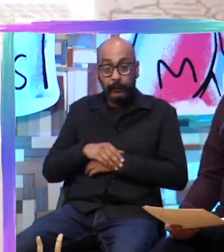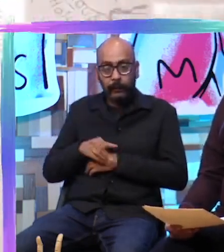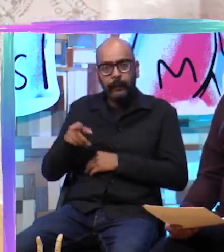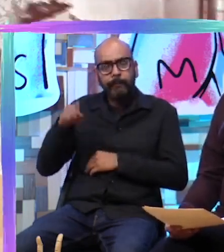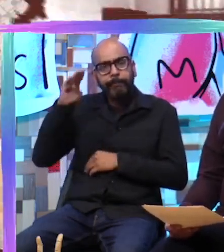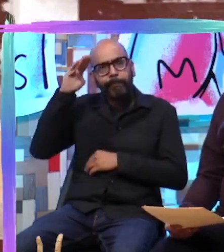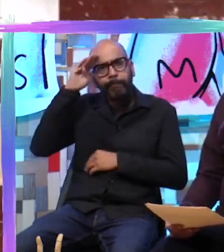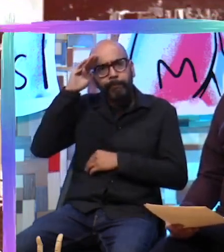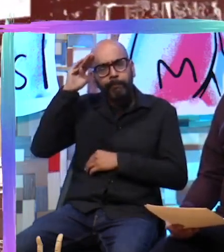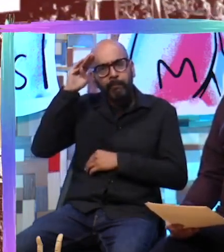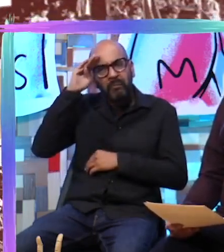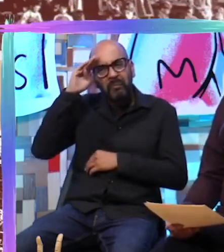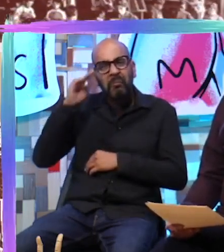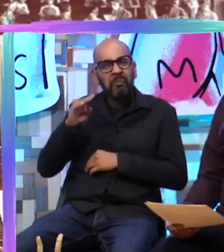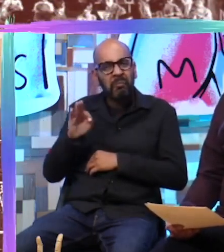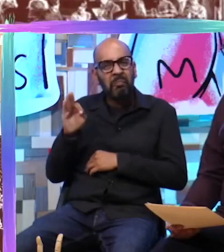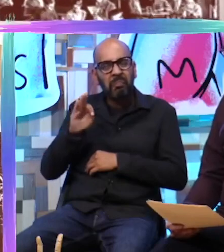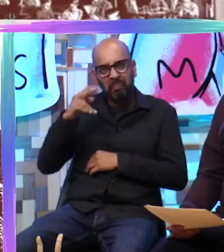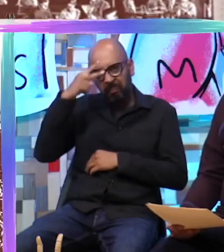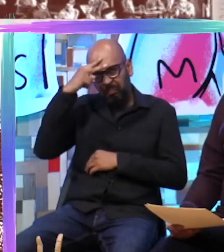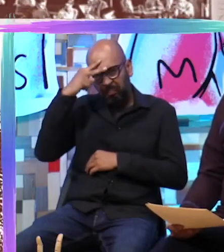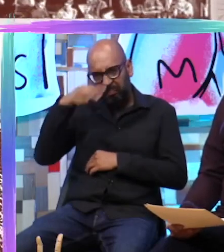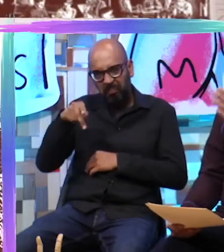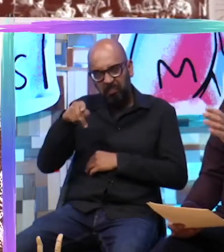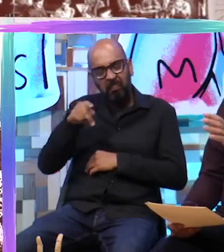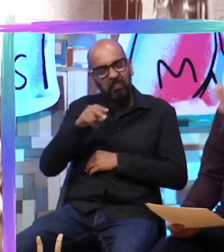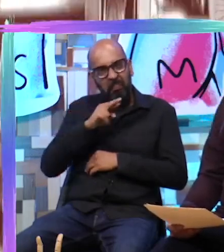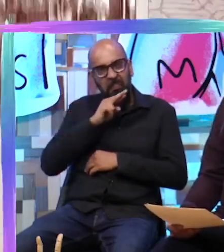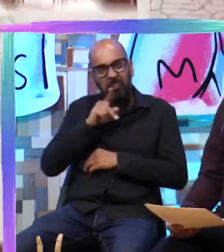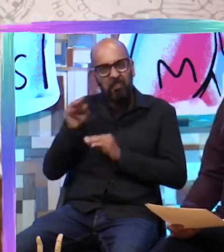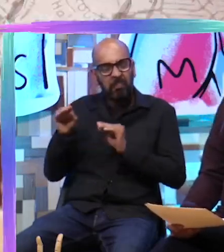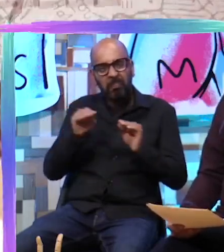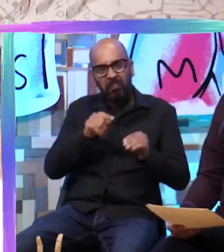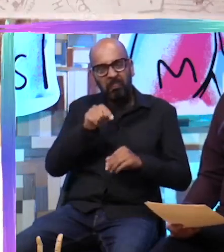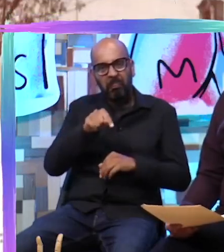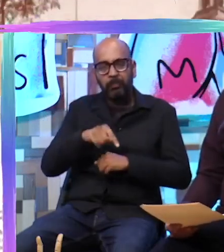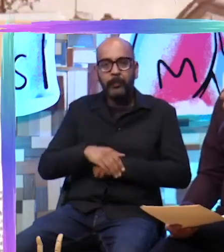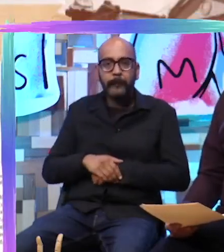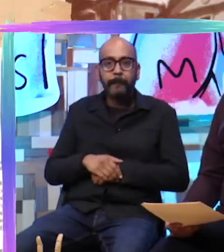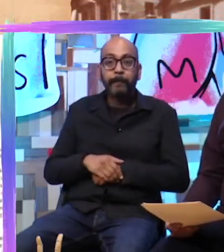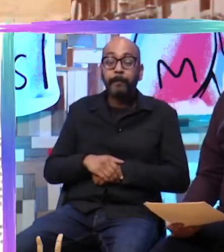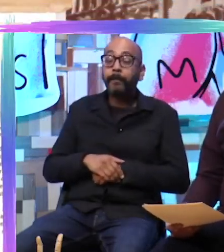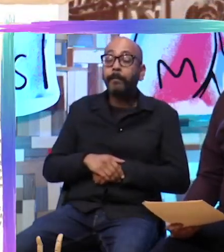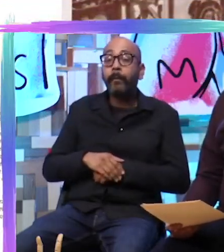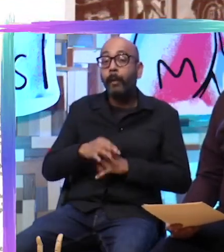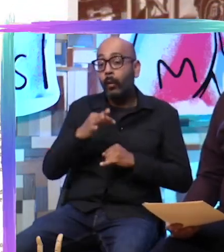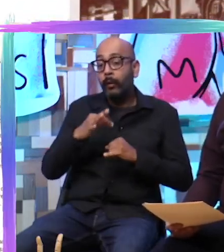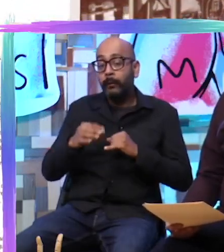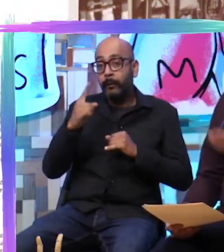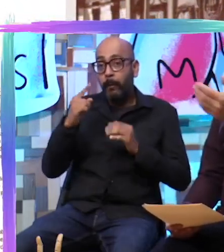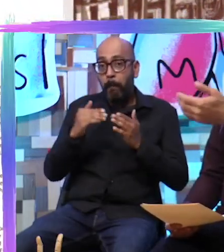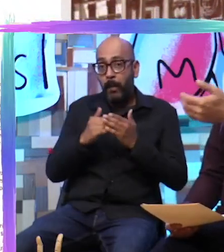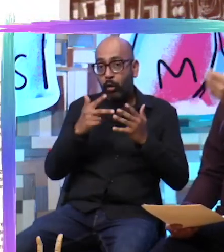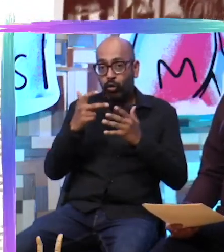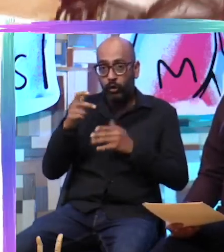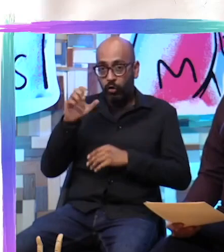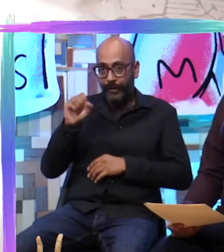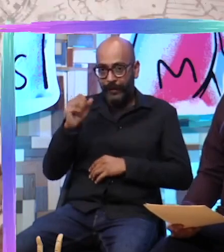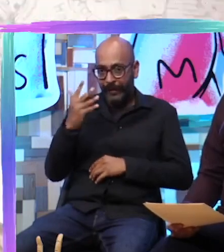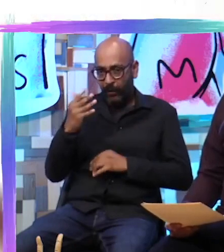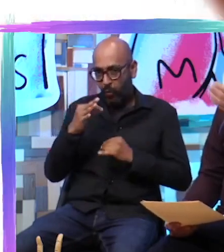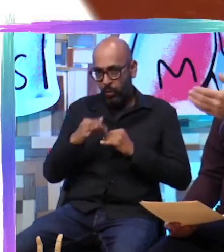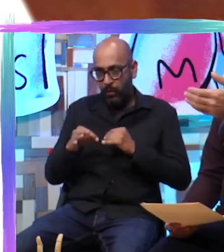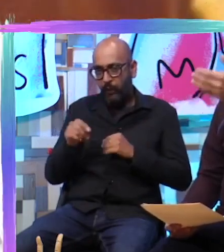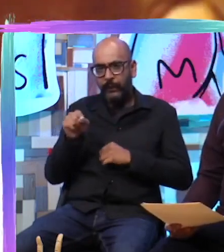que tal vez México era el país indicado. Y entonces, a finales de 1865, inició el